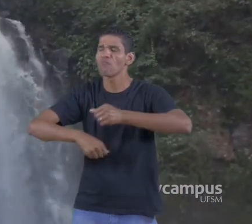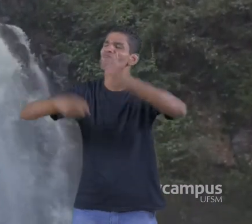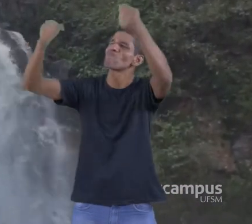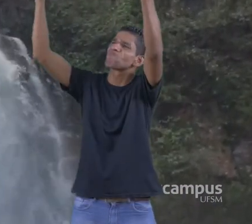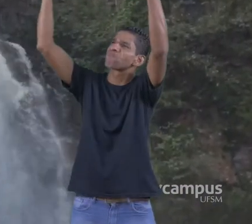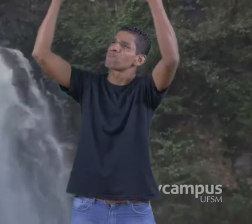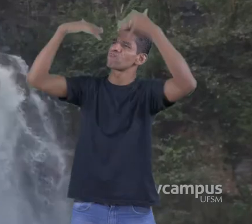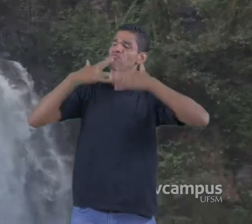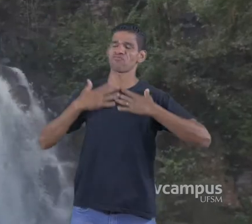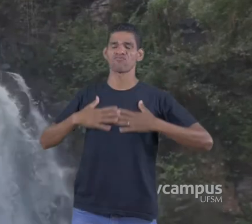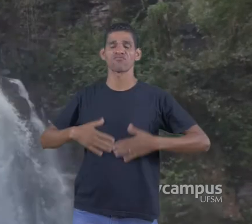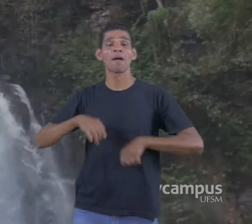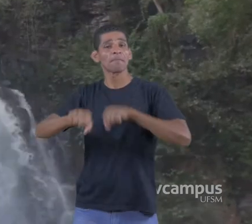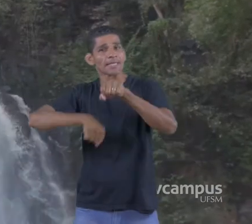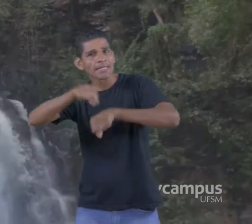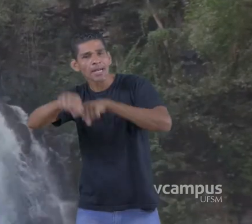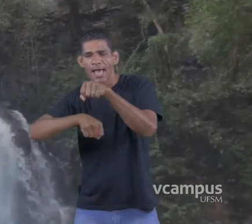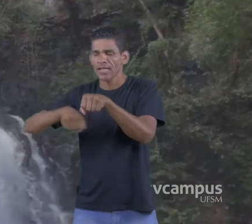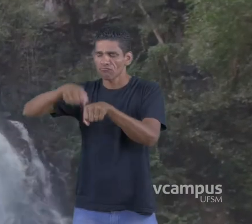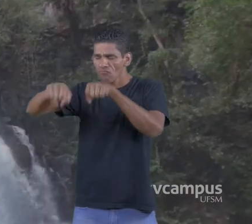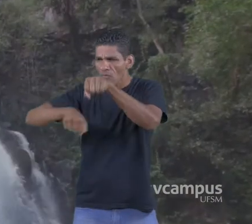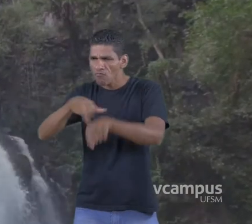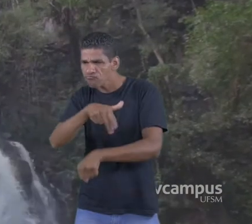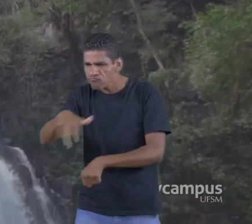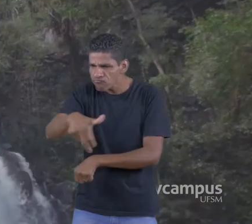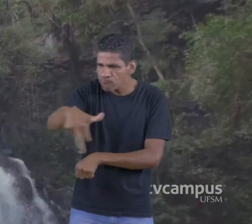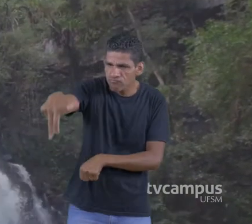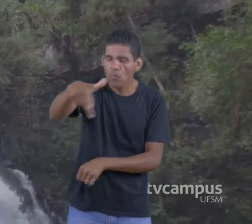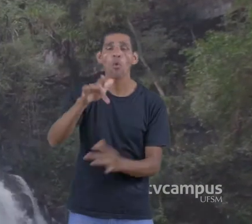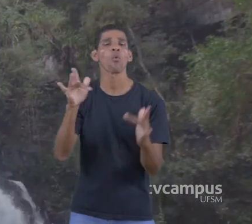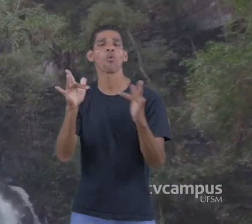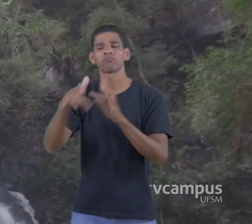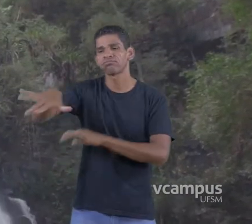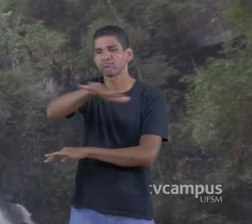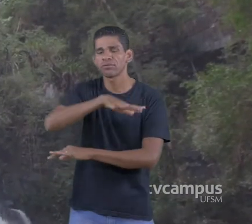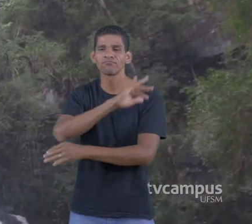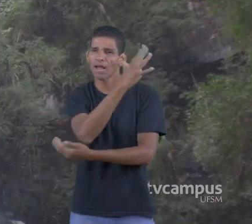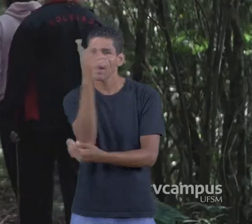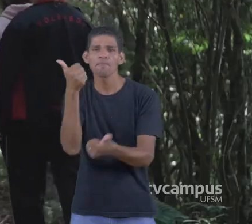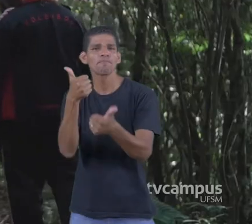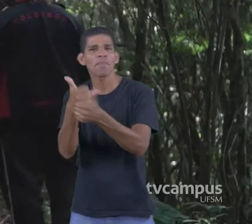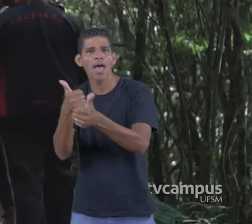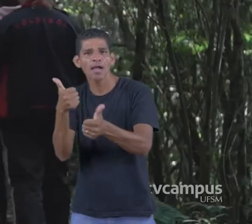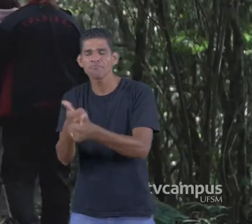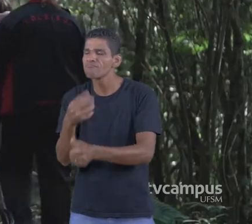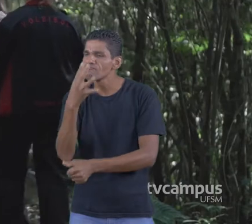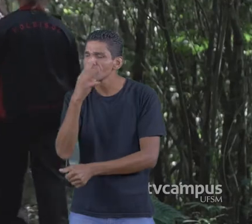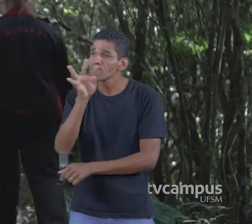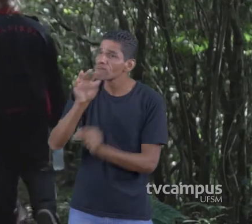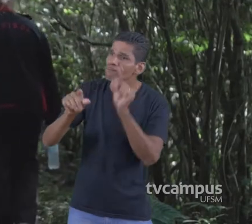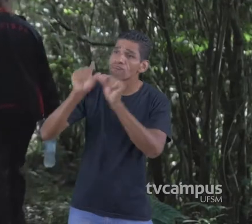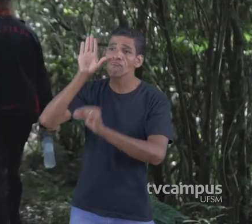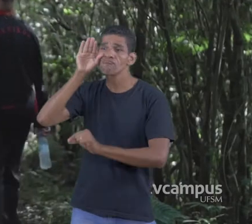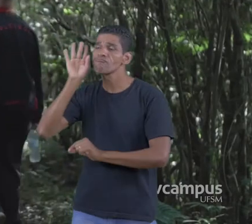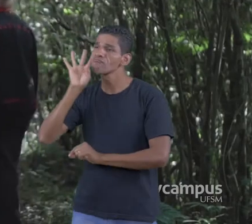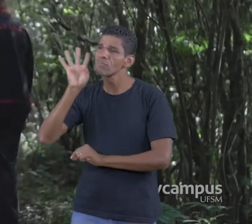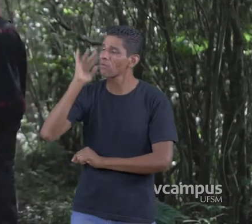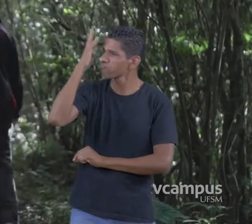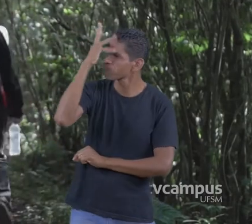cascatas Para andar de bicicleta Para ter um contato Mais próximo com a natureza Já que a